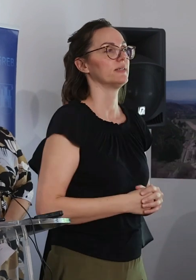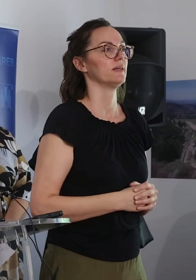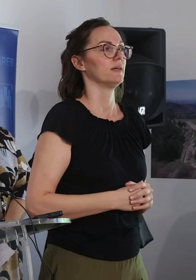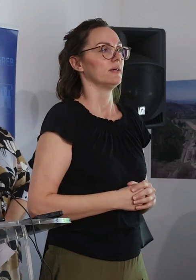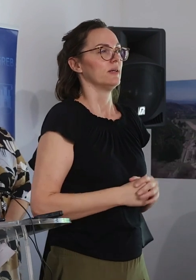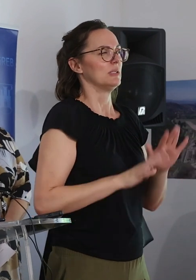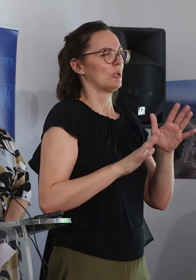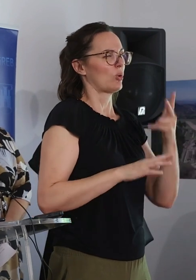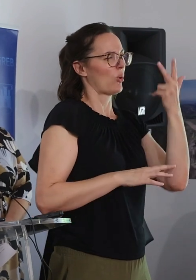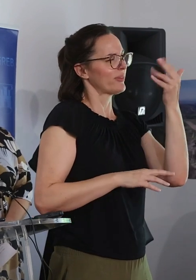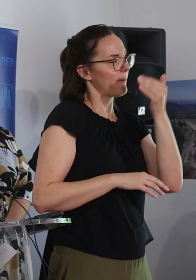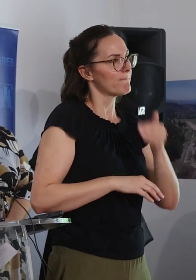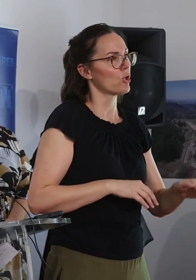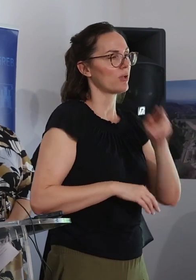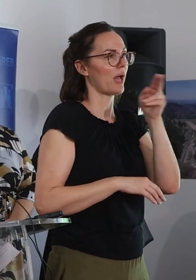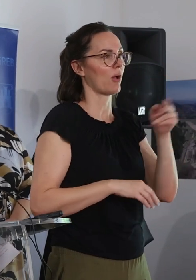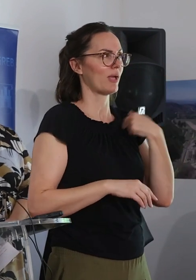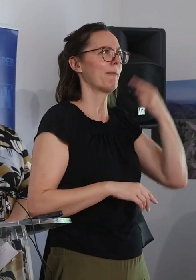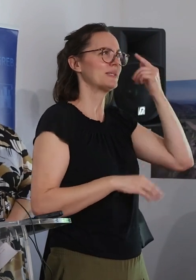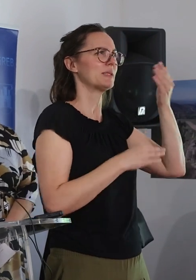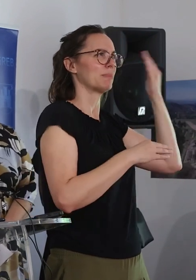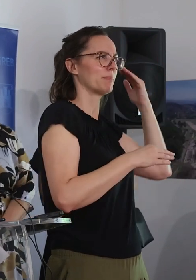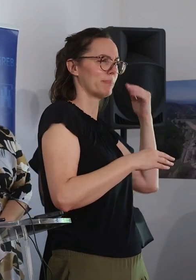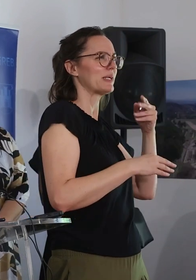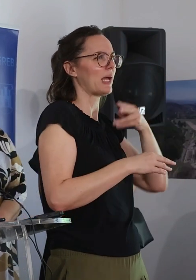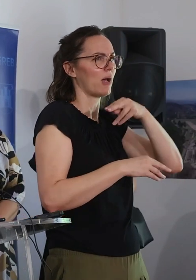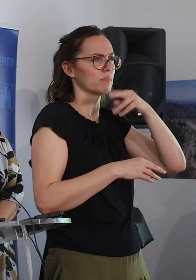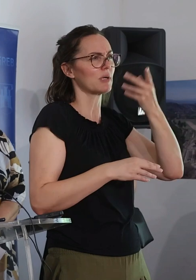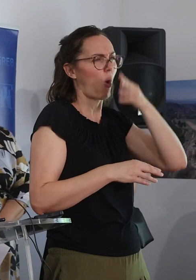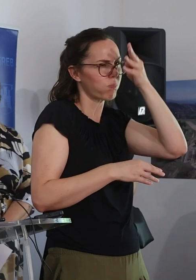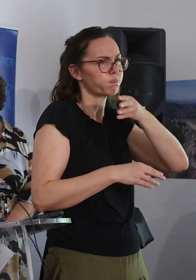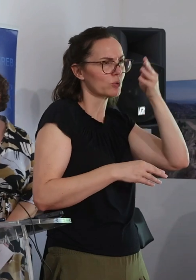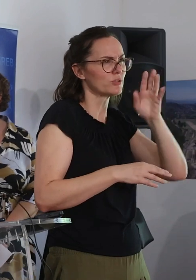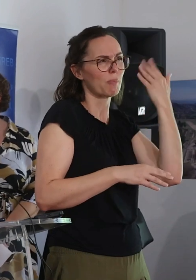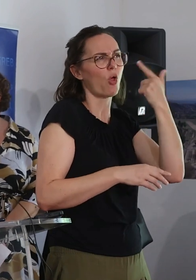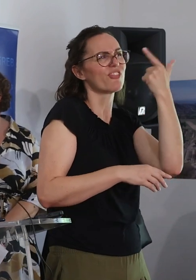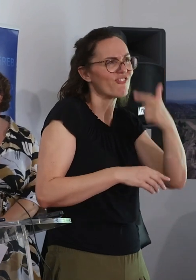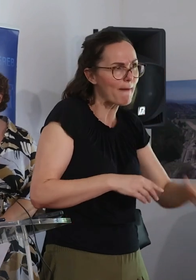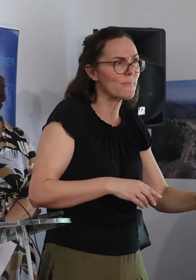sa oko 3 milijuna evra. Tada je, mislim, procena je bila 2 milijuna evra. Vidim da je sad se to nešto diglo.